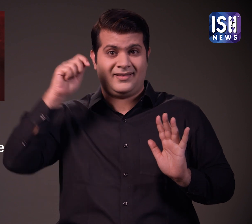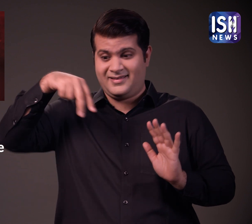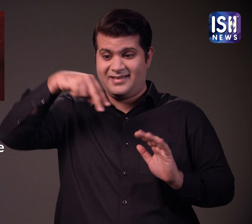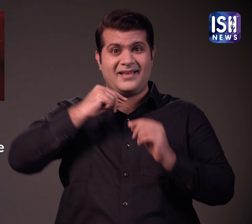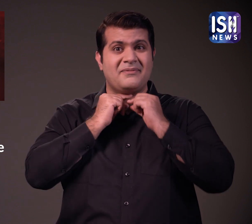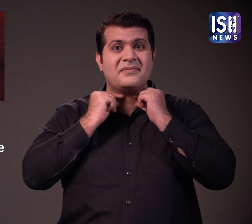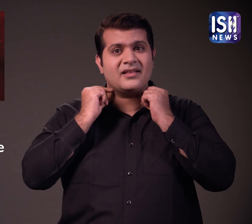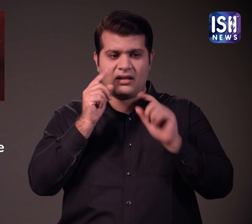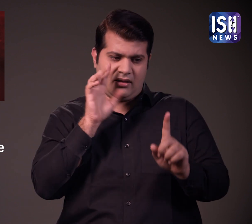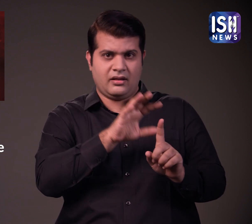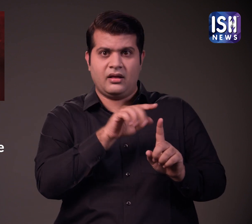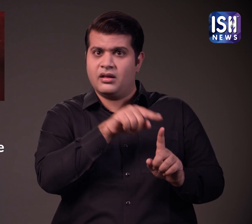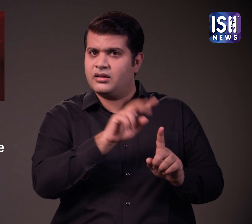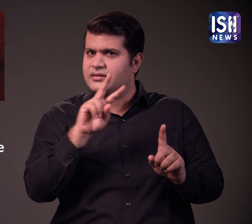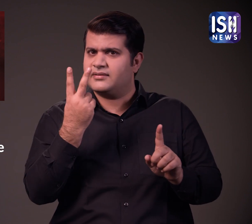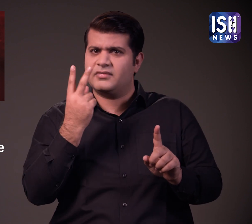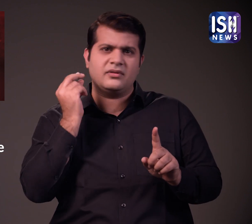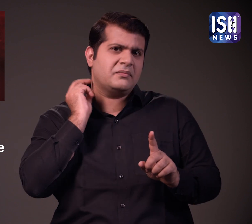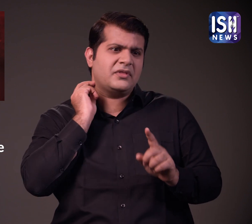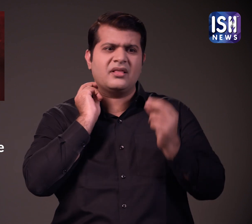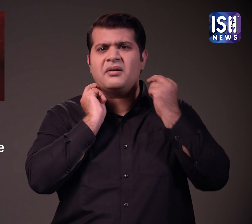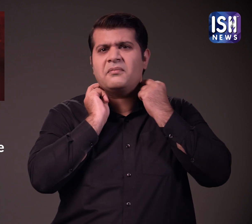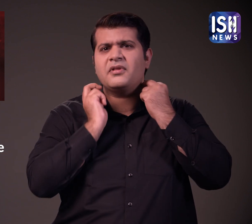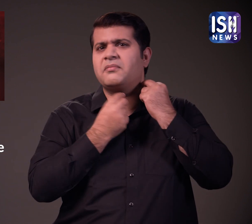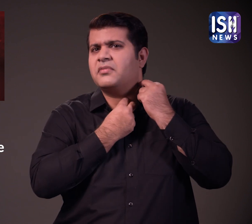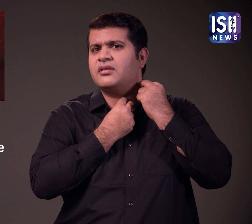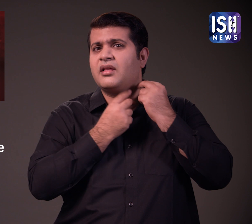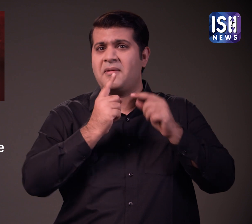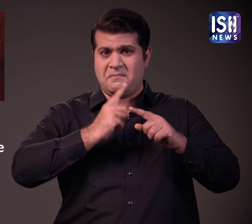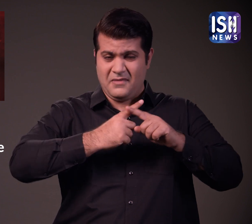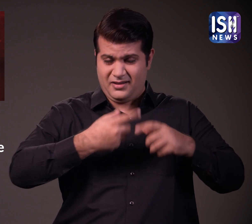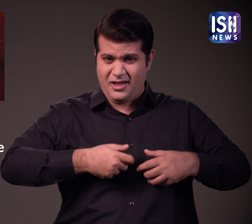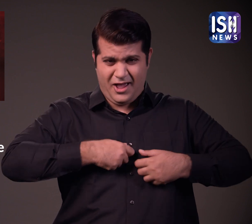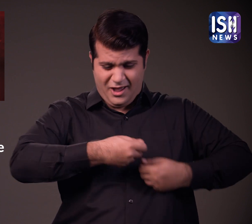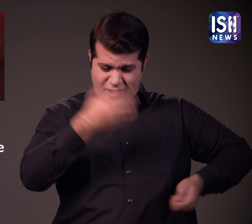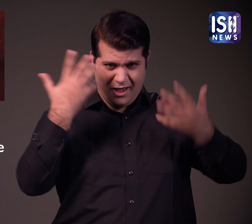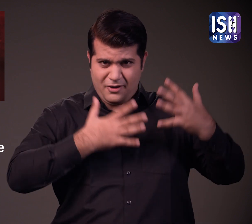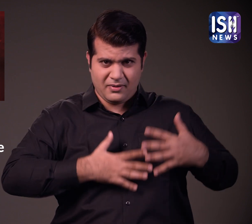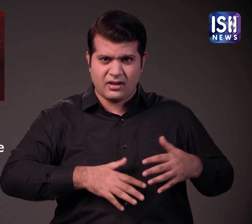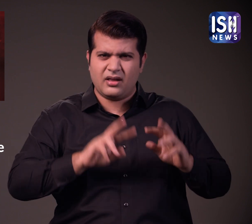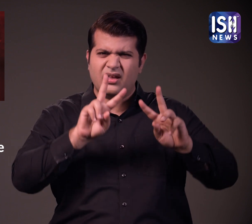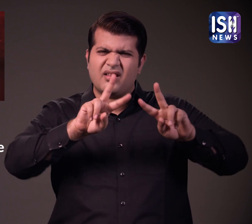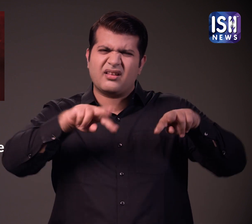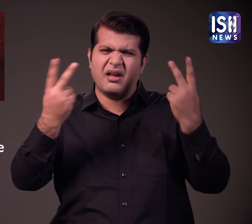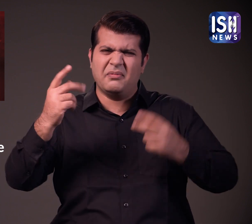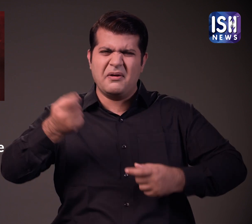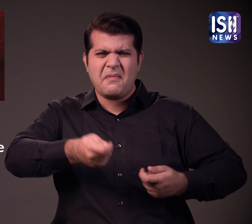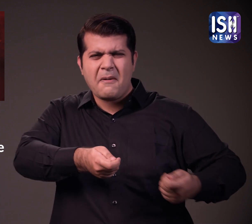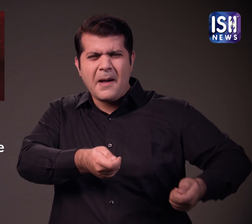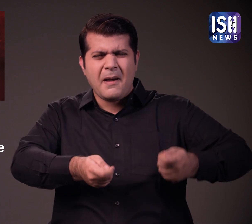हाला कि आत्महत्या के निशान के अलावा गले पर और भी निशान थे और जब कपड़े उतारे गए तो शरीर पर पिटाई की